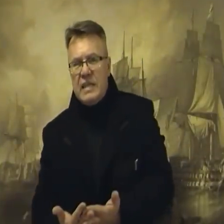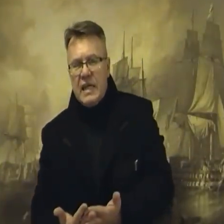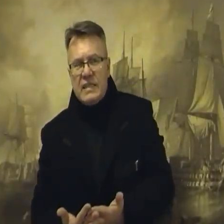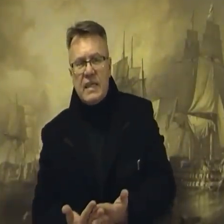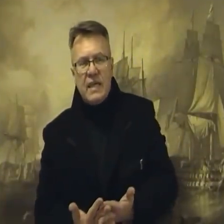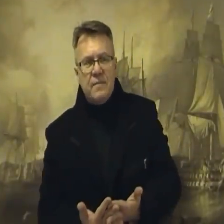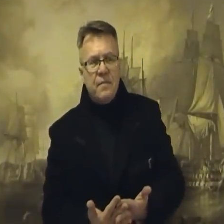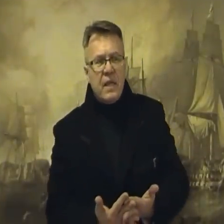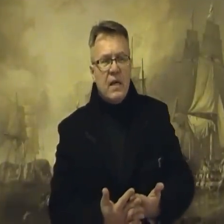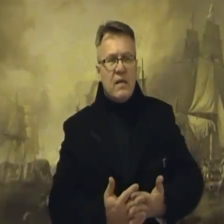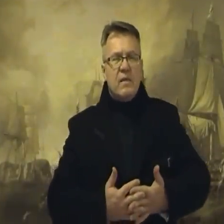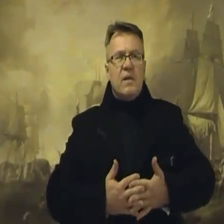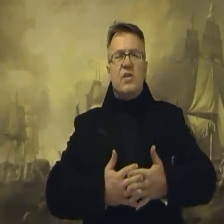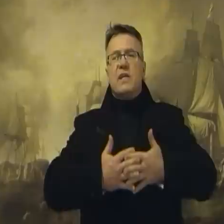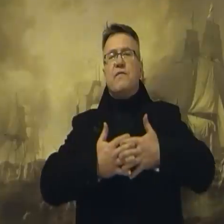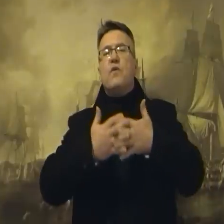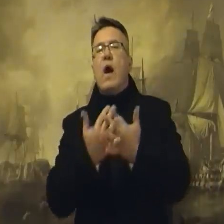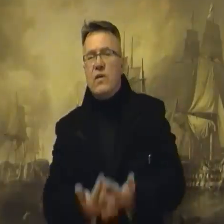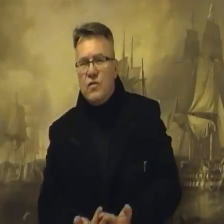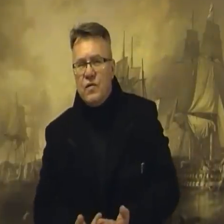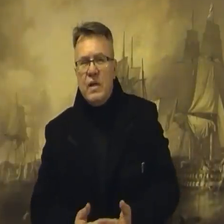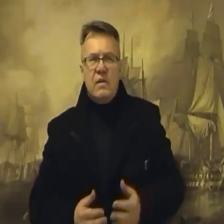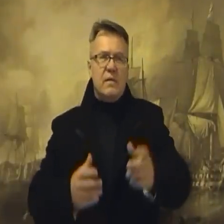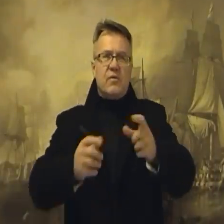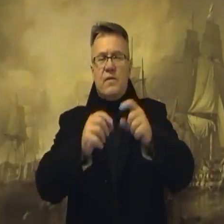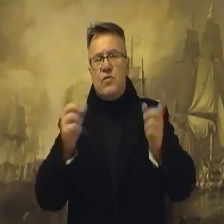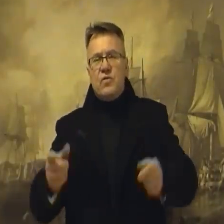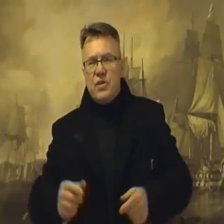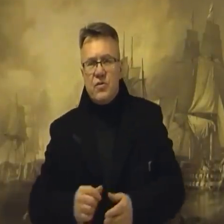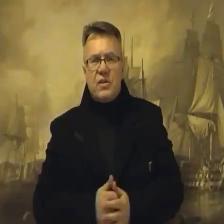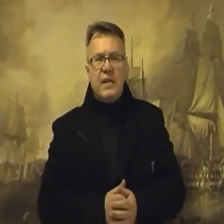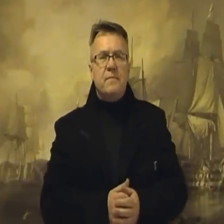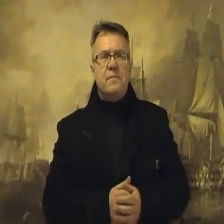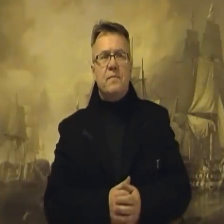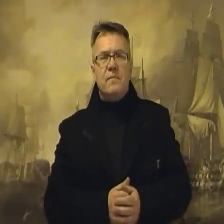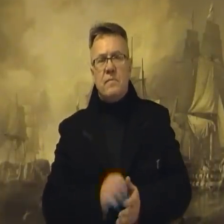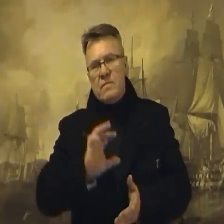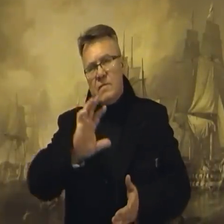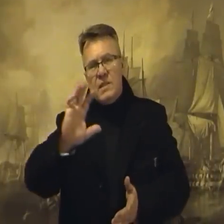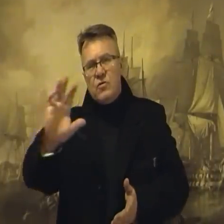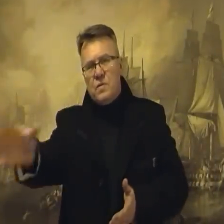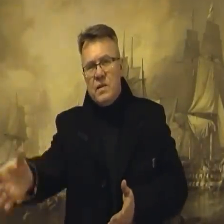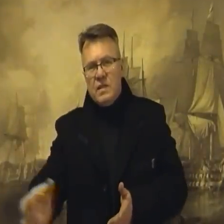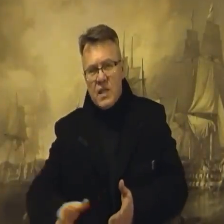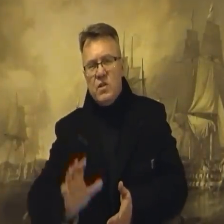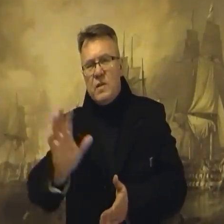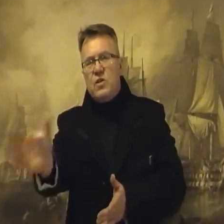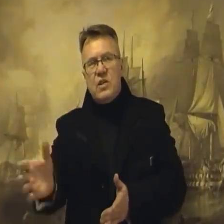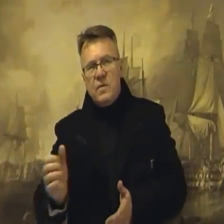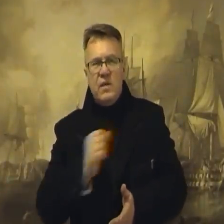literackie, ma szereg wykładów, na przykład drukuje książkę, załóżmy z jakimiś tam rzeczami,